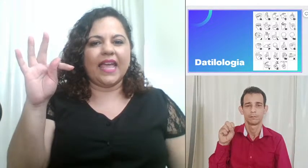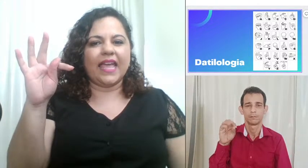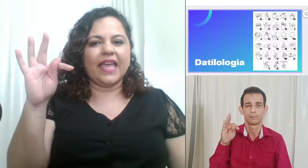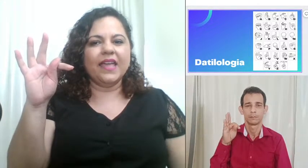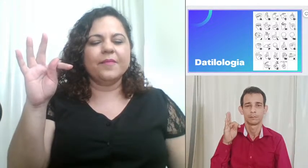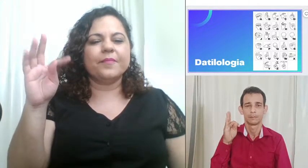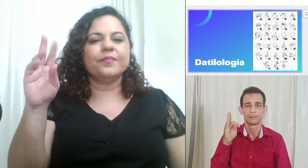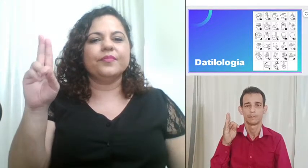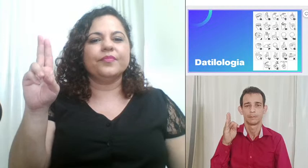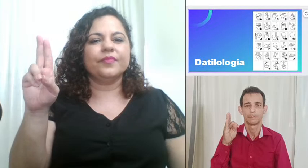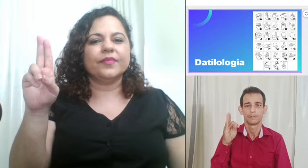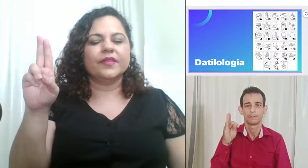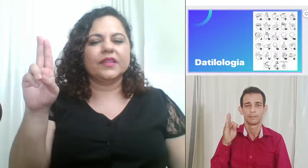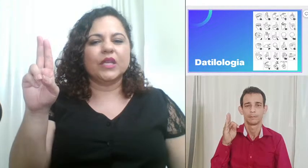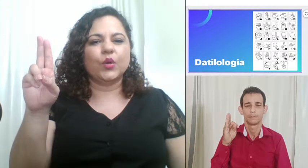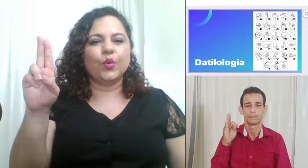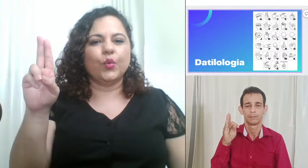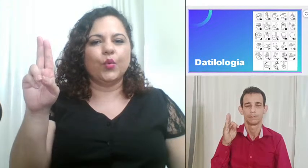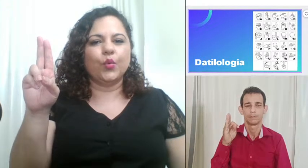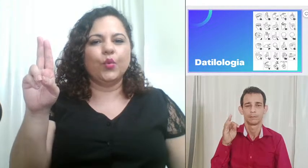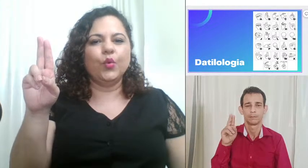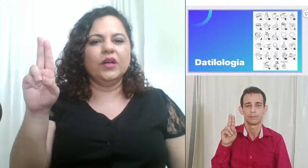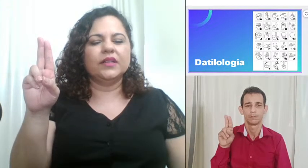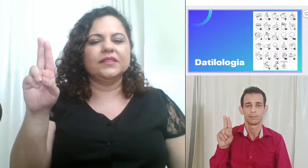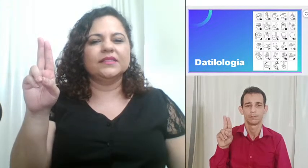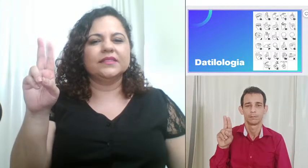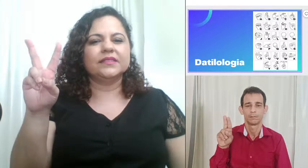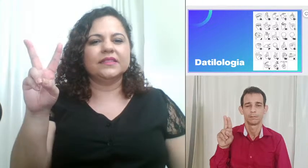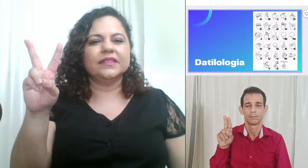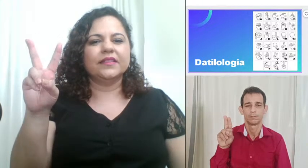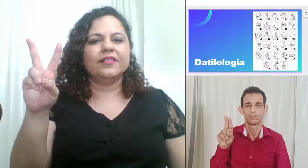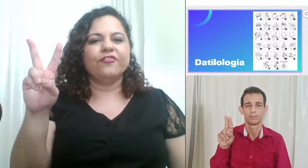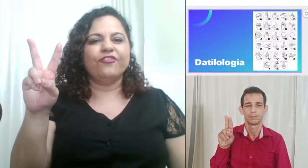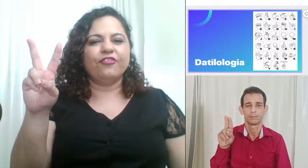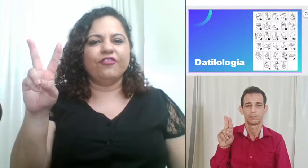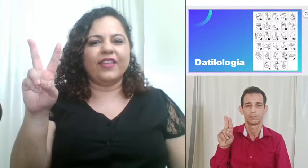U V